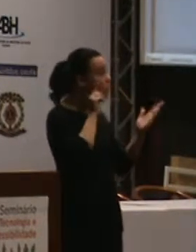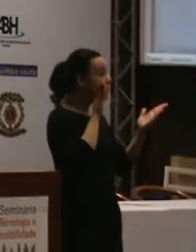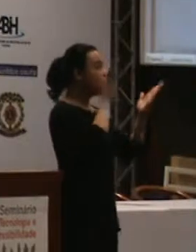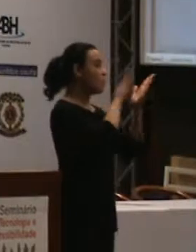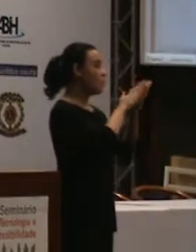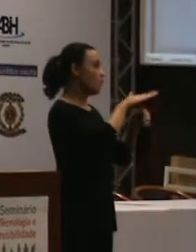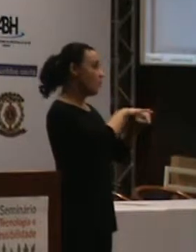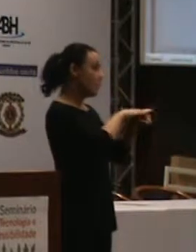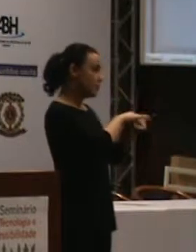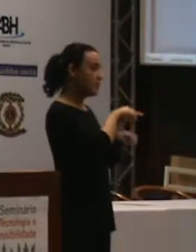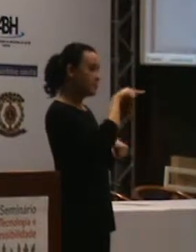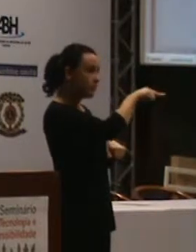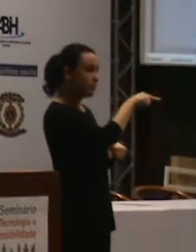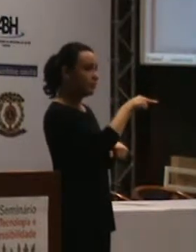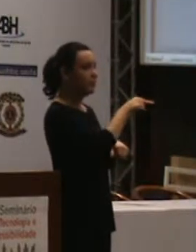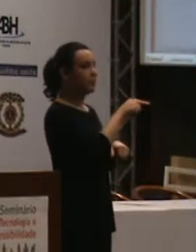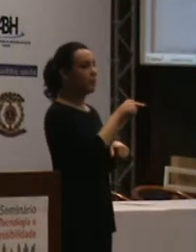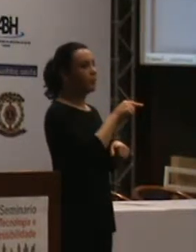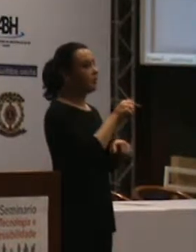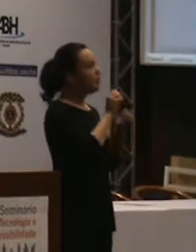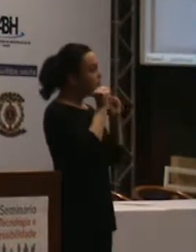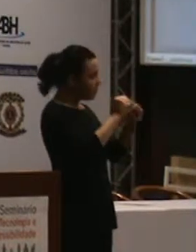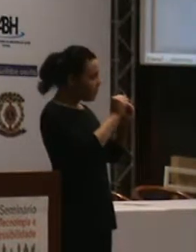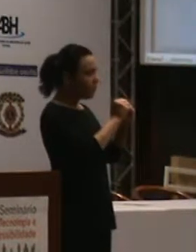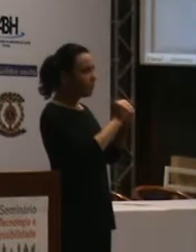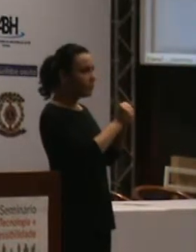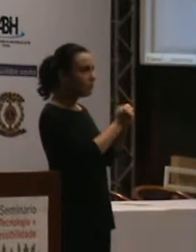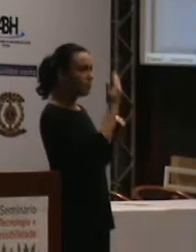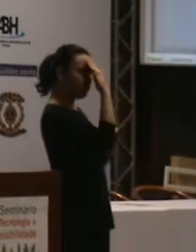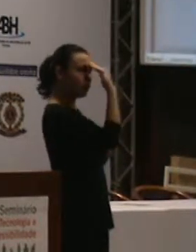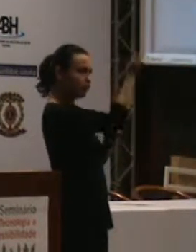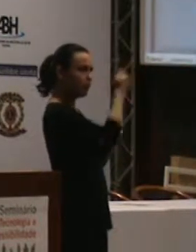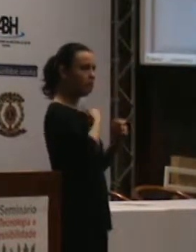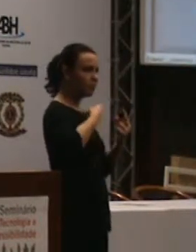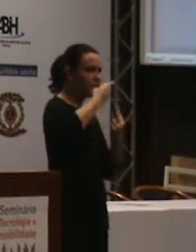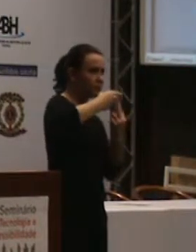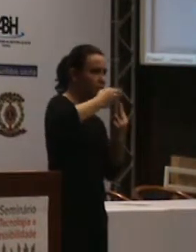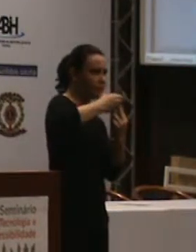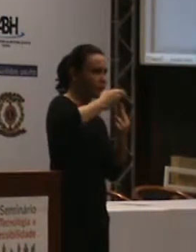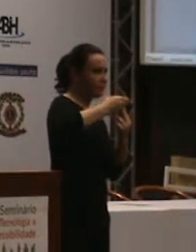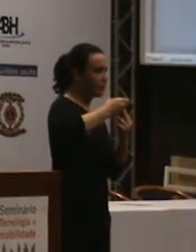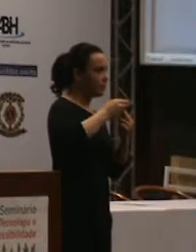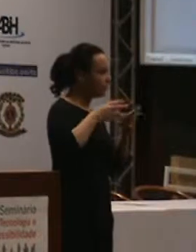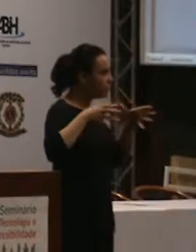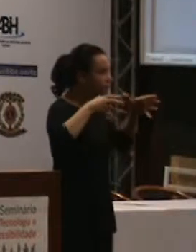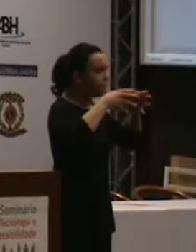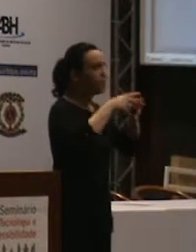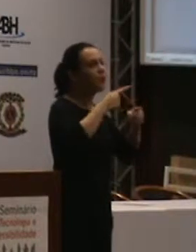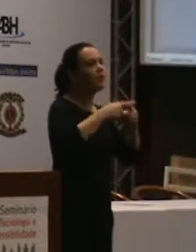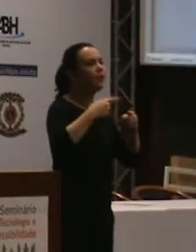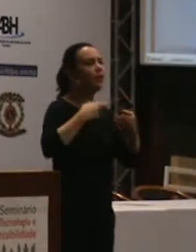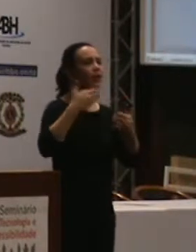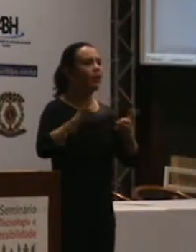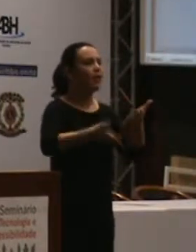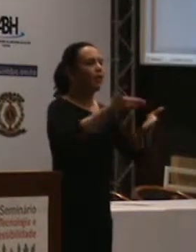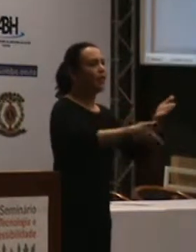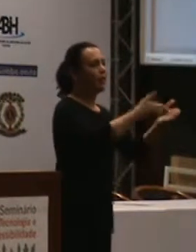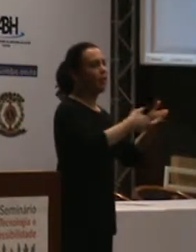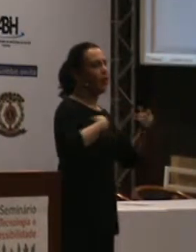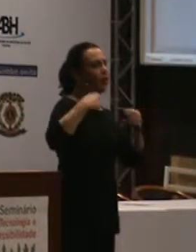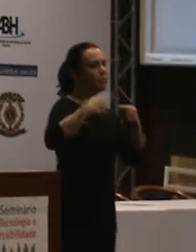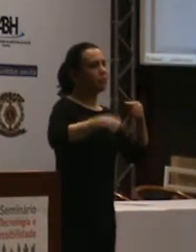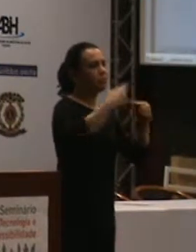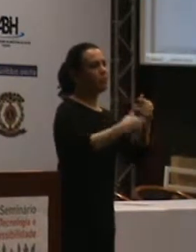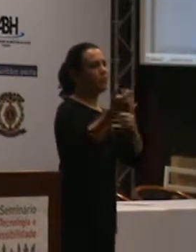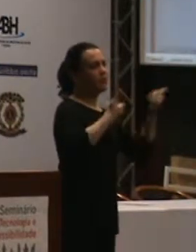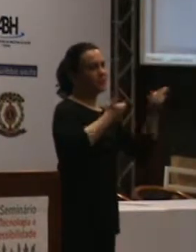tiver esse contexto, não deixe de nos chamar para conversar juntos, né? Porque muitas vezes se perde muita informação, né? empresa... Não